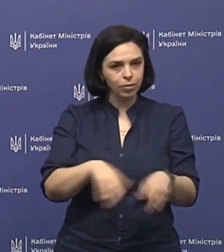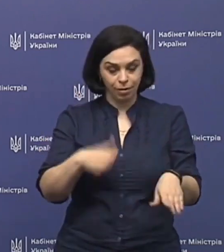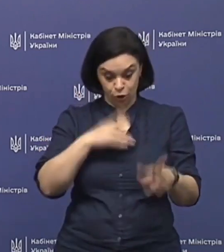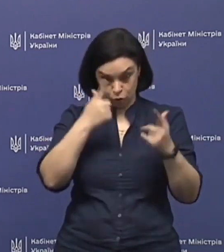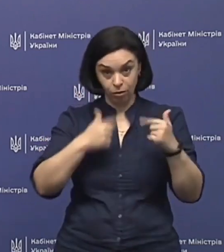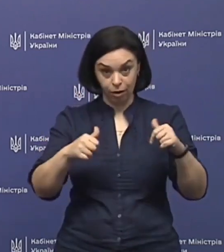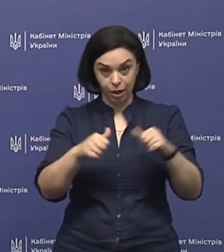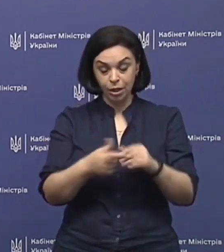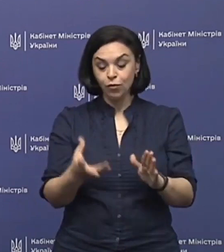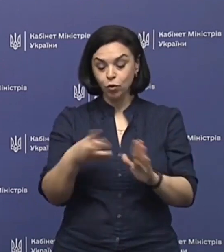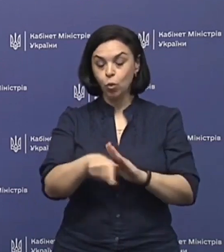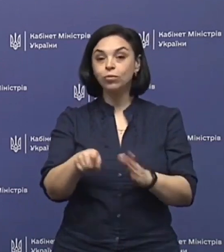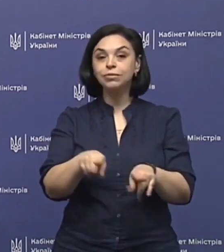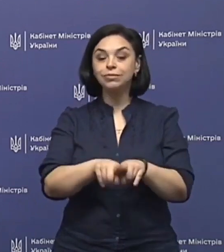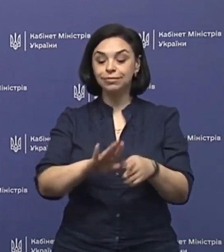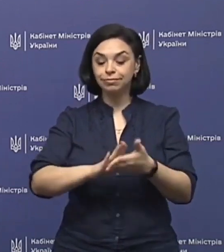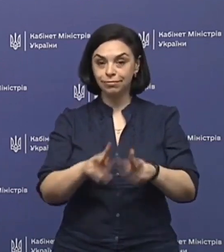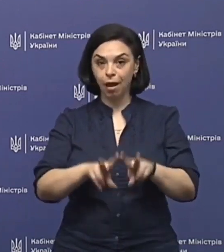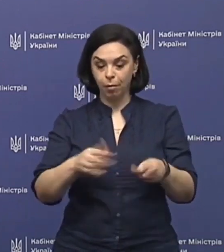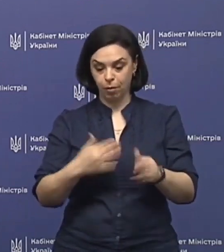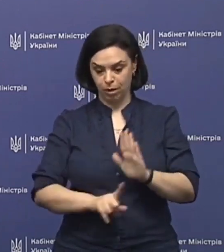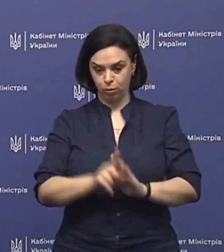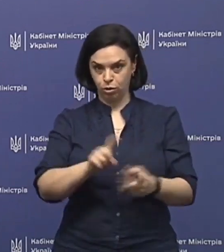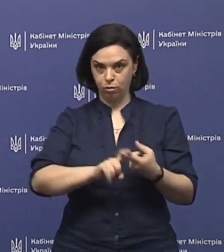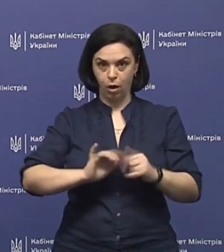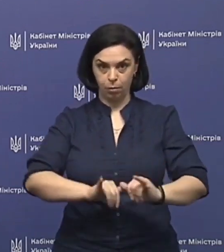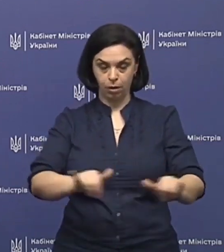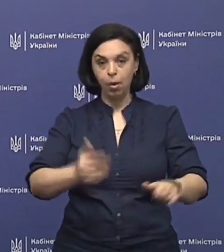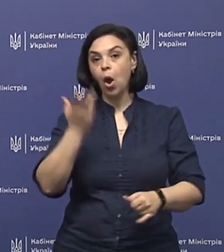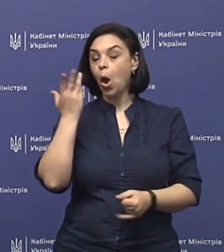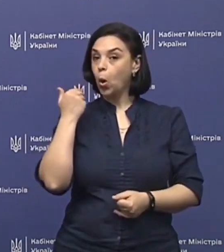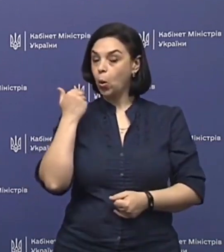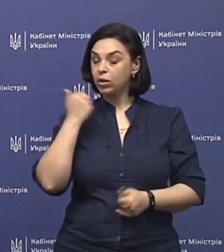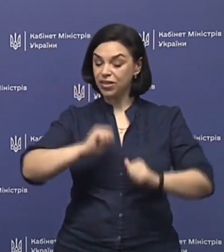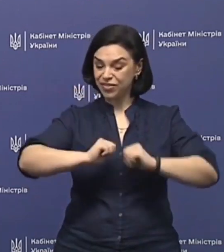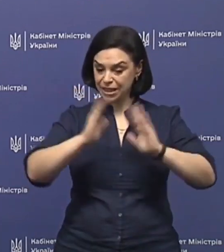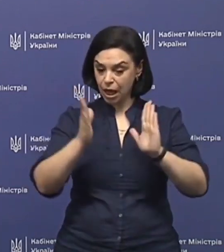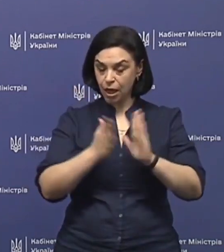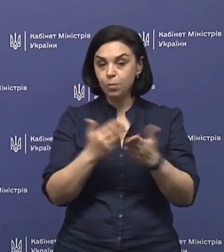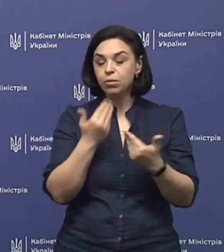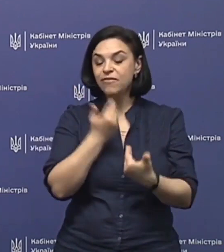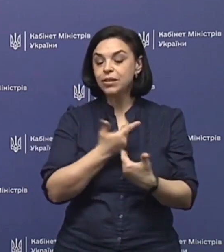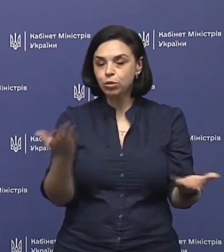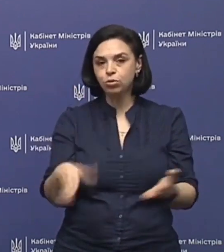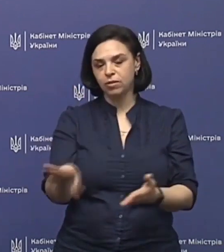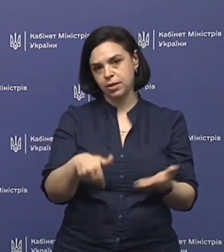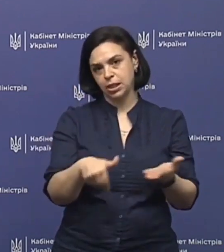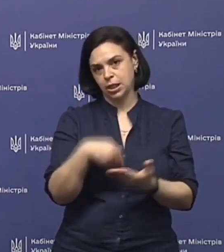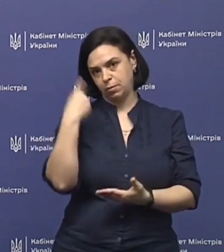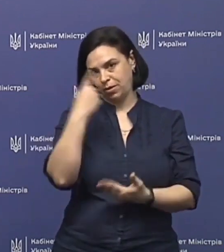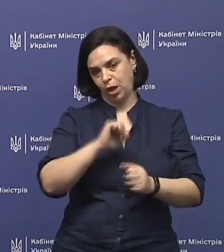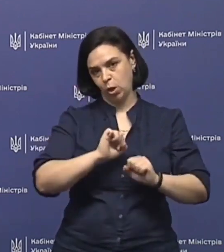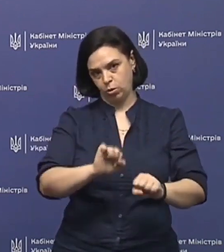наша країна в тому стані, в якому ми були на початку епідемії, коли взагалі були відсутні всі засоби